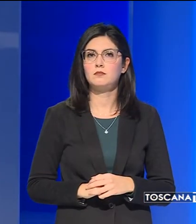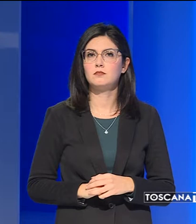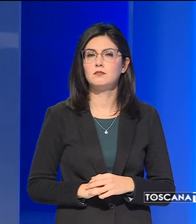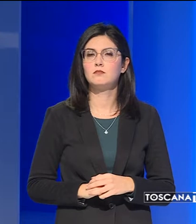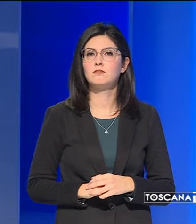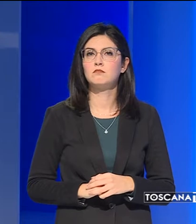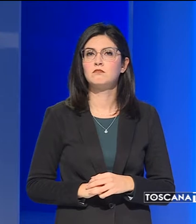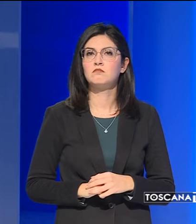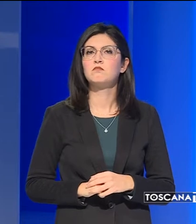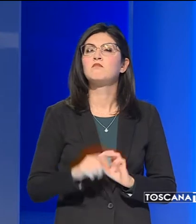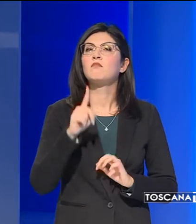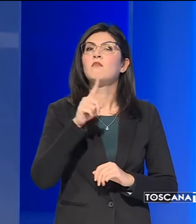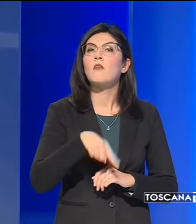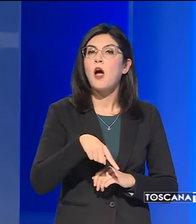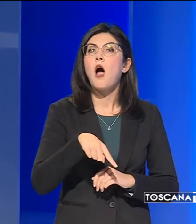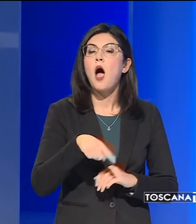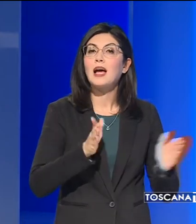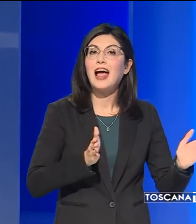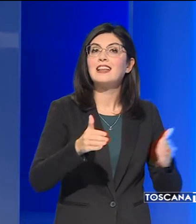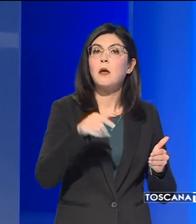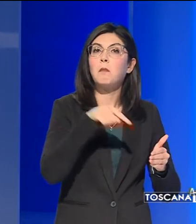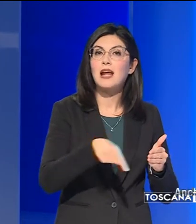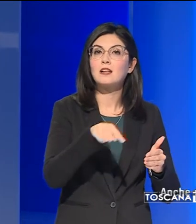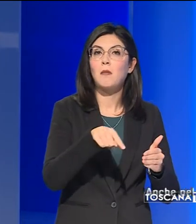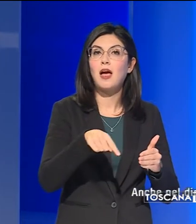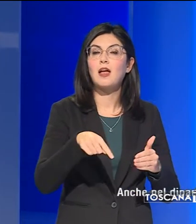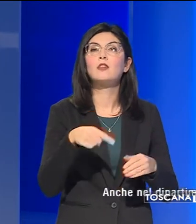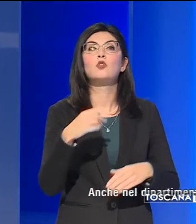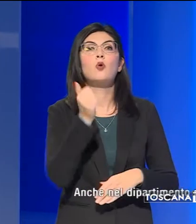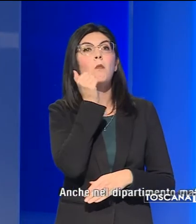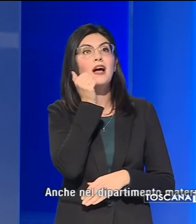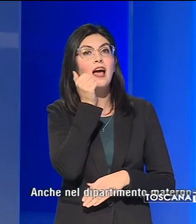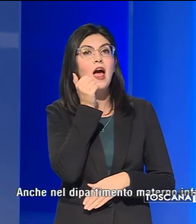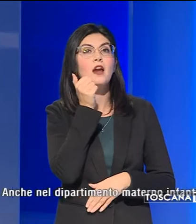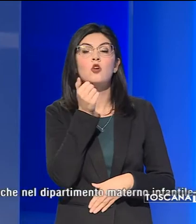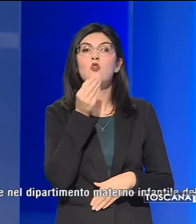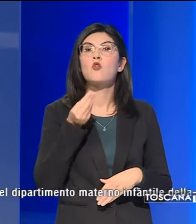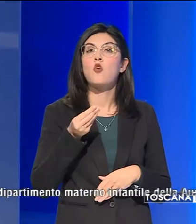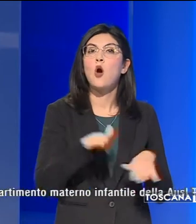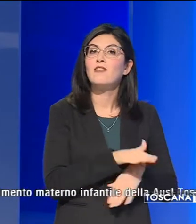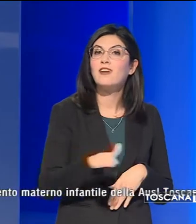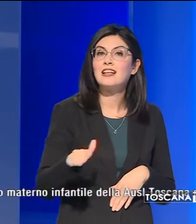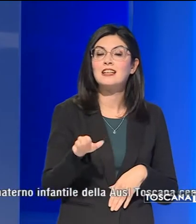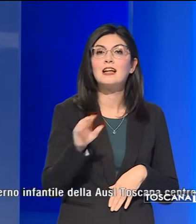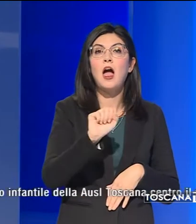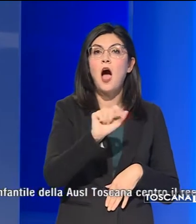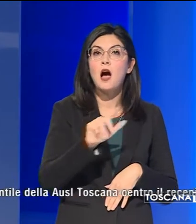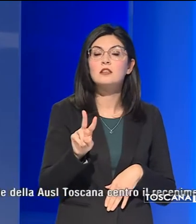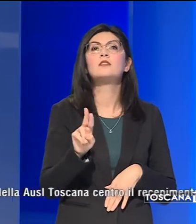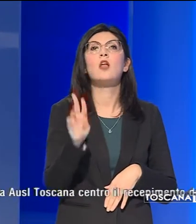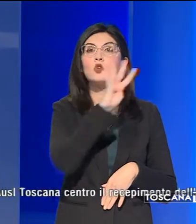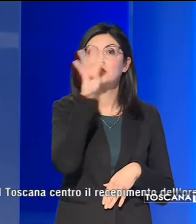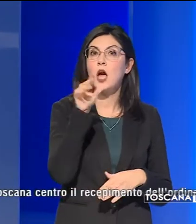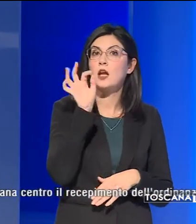Anche nel Dipartimento Materno Infantile della ASA Toscana Centro, il recepimento dell'ordinanza